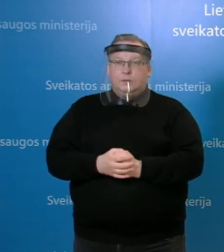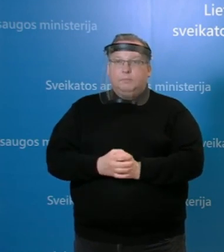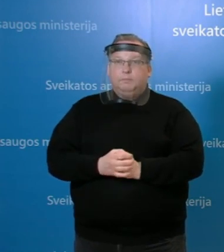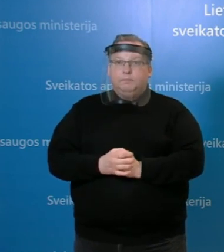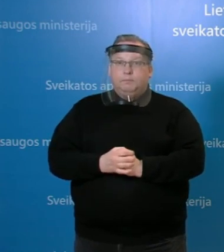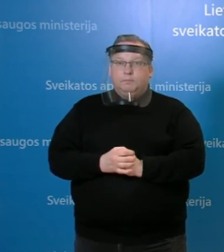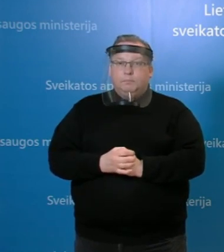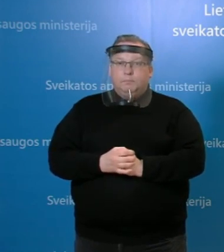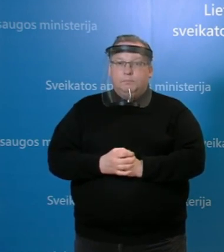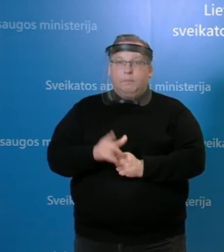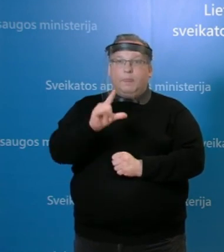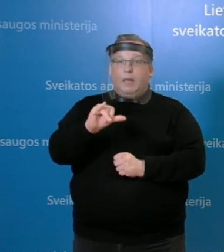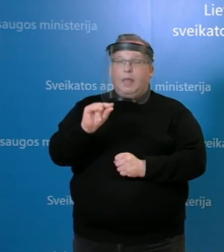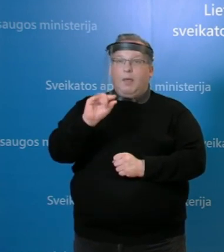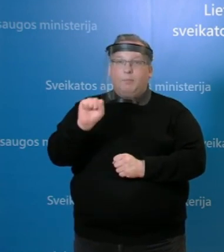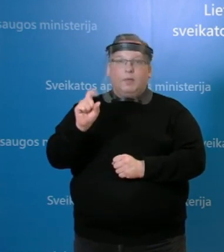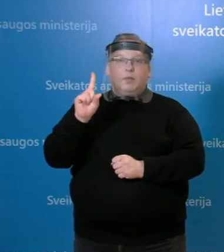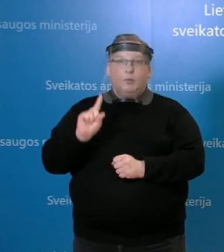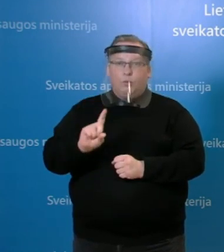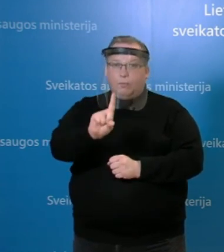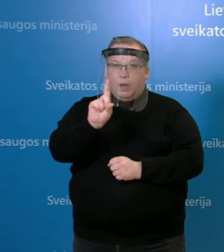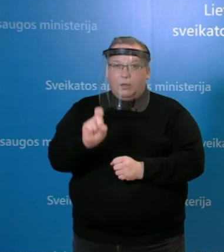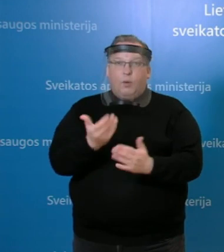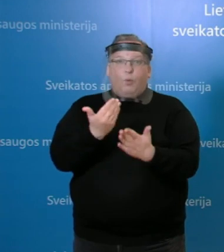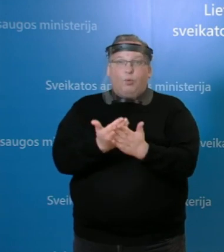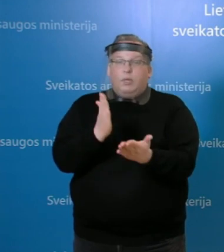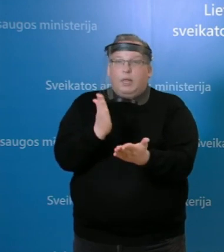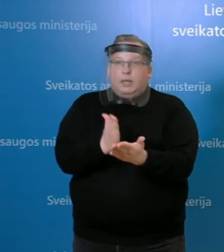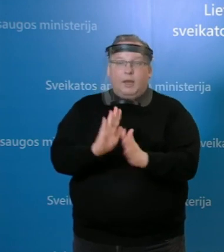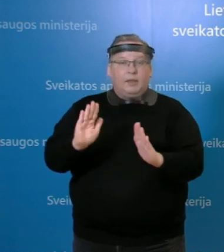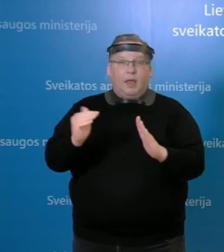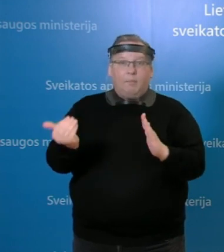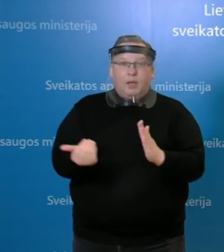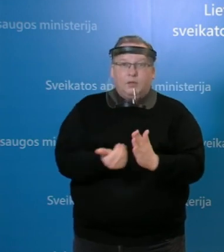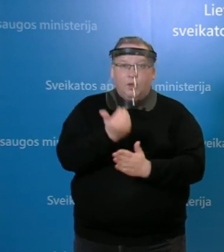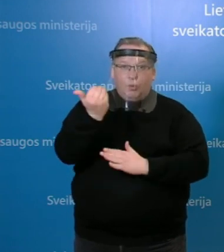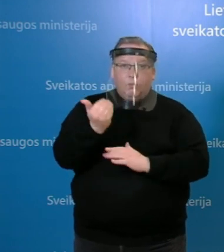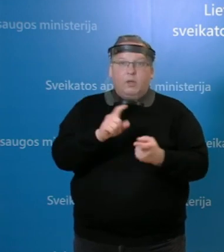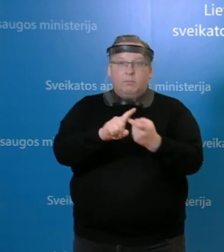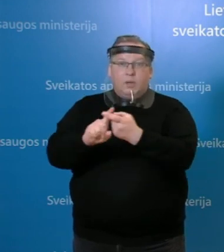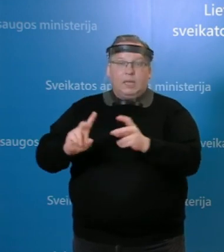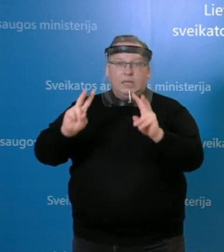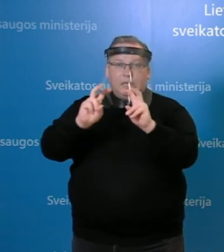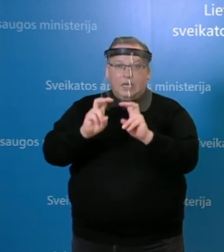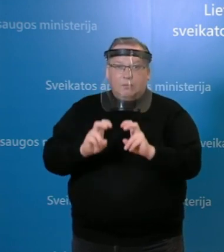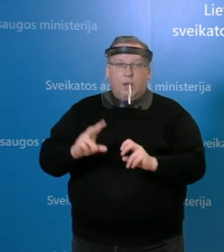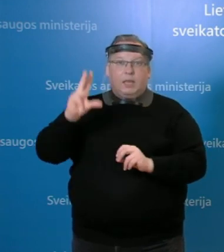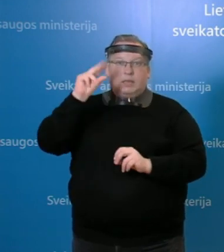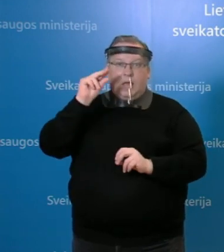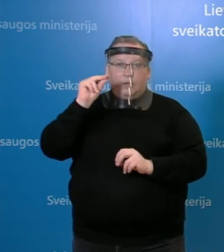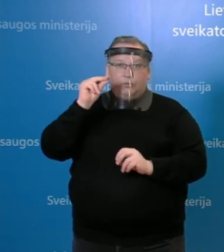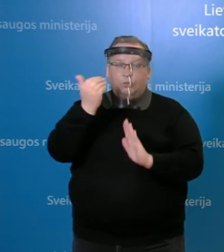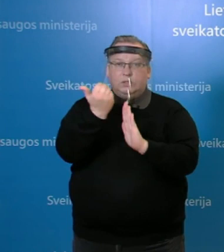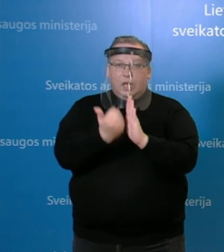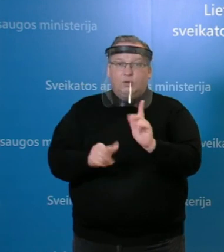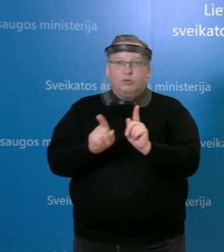Liepo dar norėsite, ką nors paklausti? Ar turėčiau paklausti, kodėl yra ne, bet naujinamas epidemiologinio tyrimo ar jas būtatų sąrašas ir taip